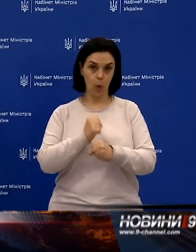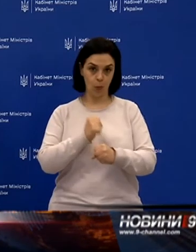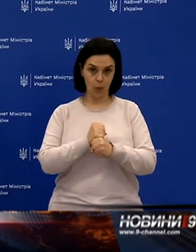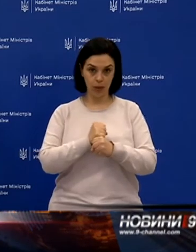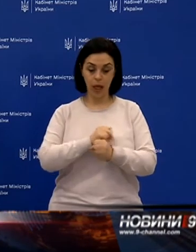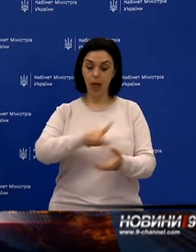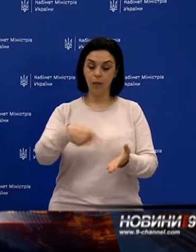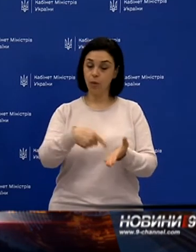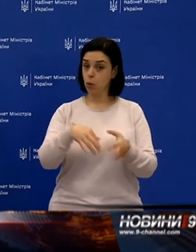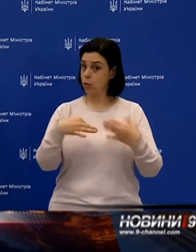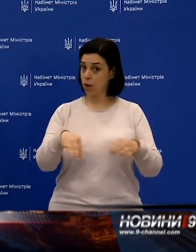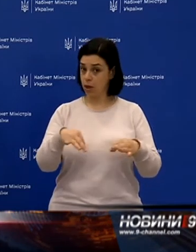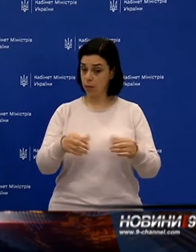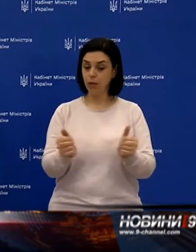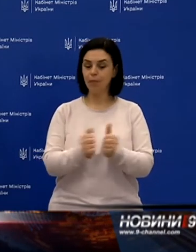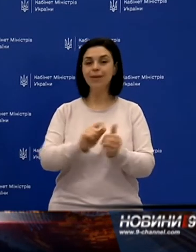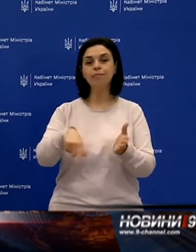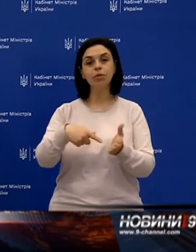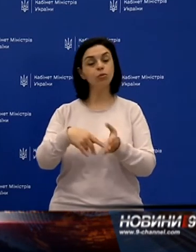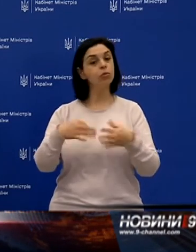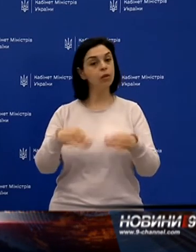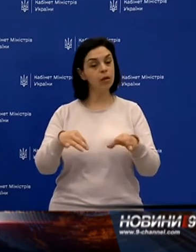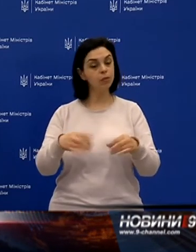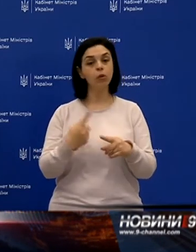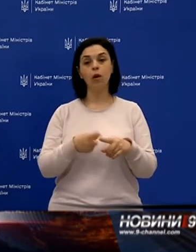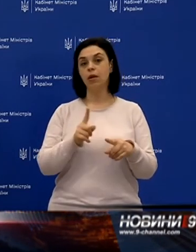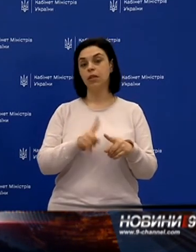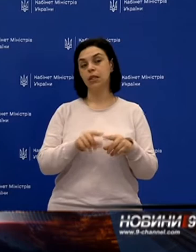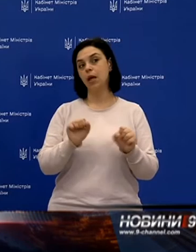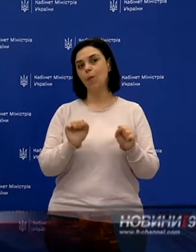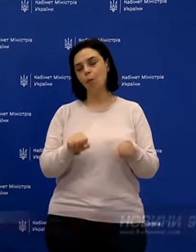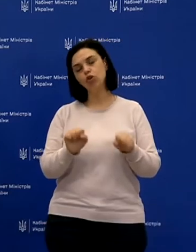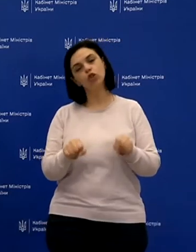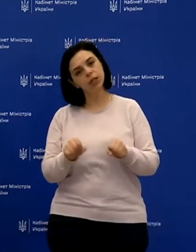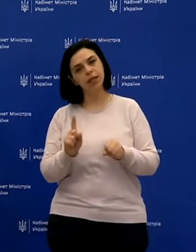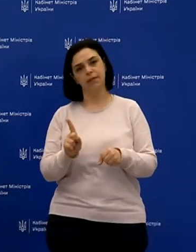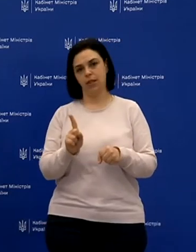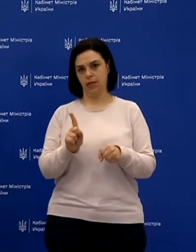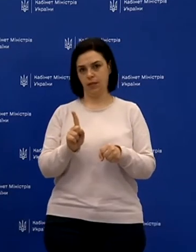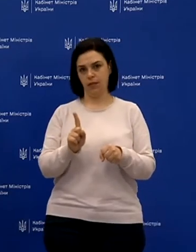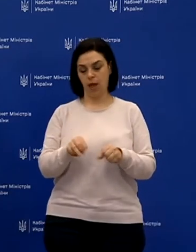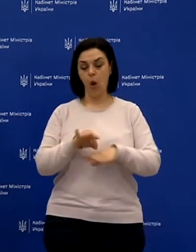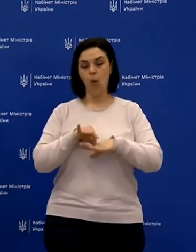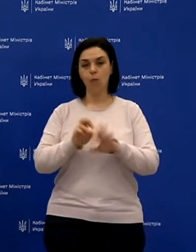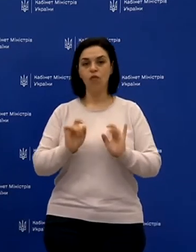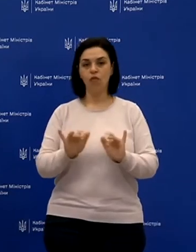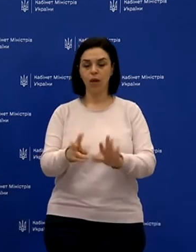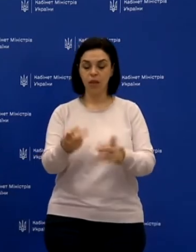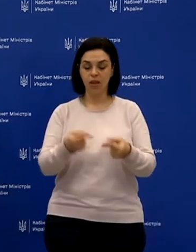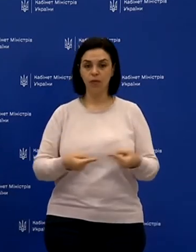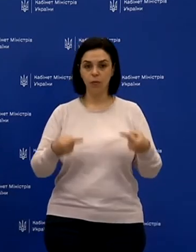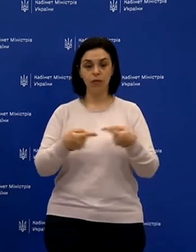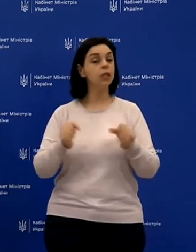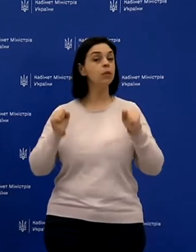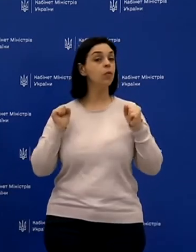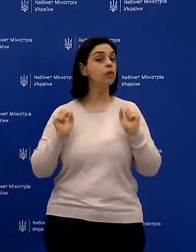міського транспорту, приміського транспорту, це можливість проведення відповідних